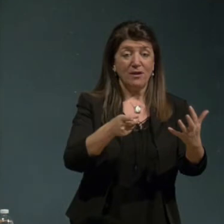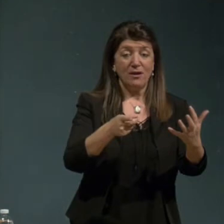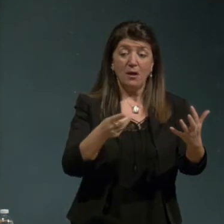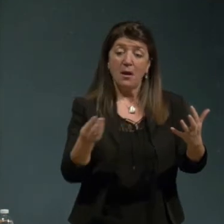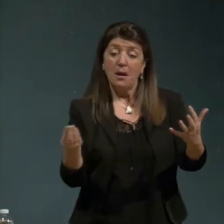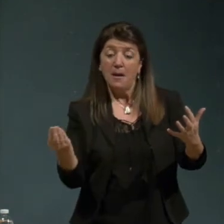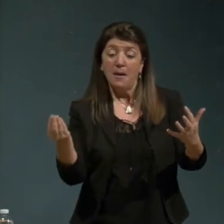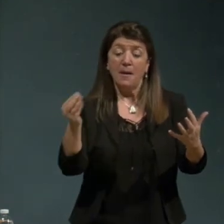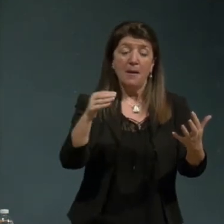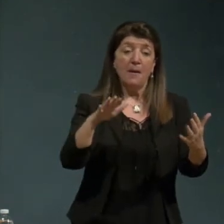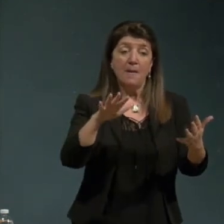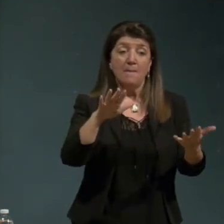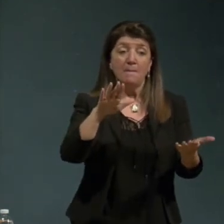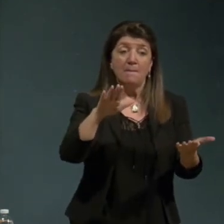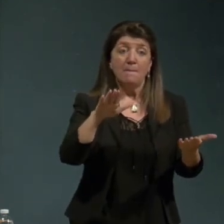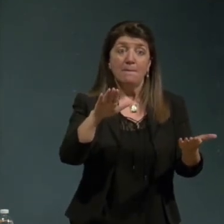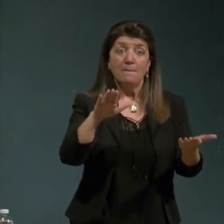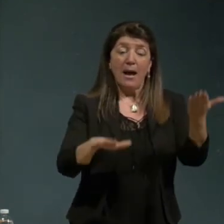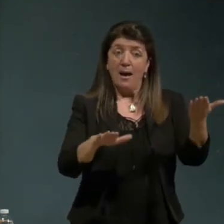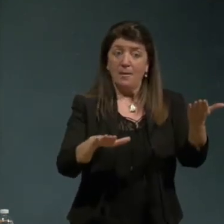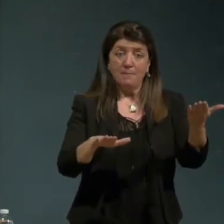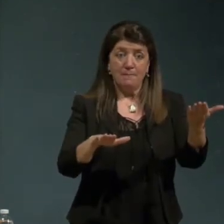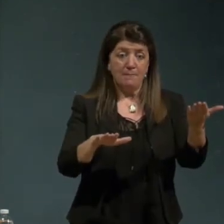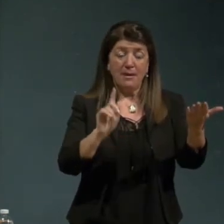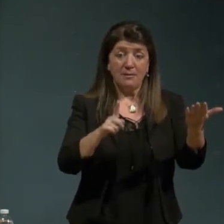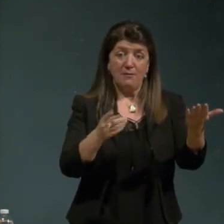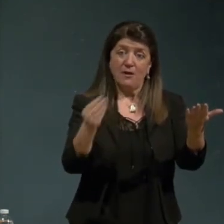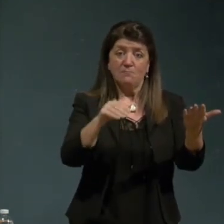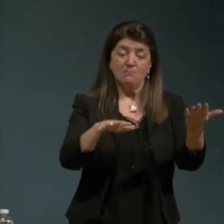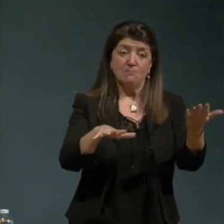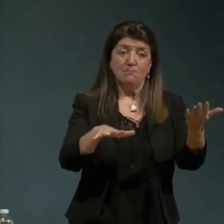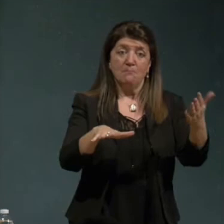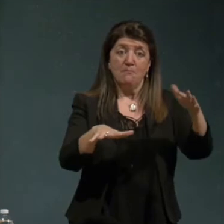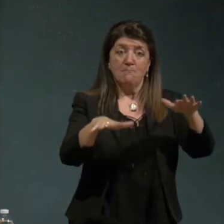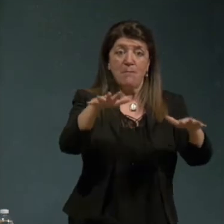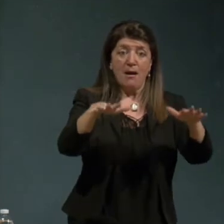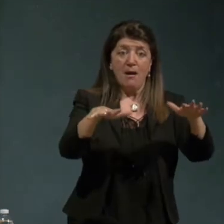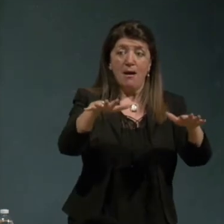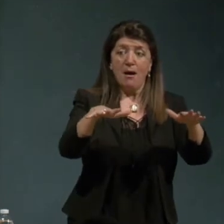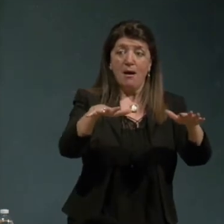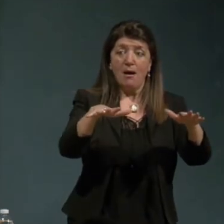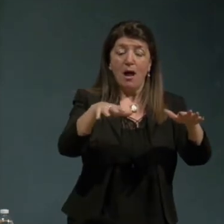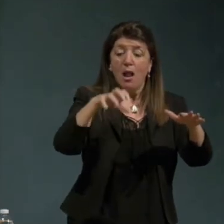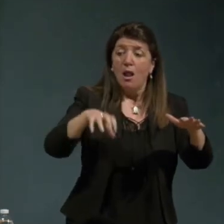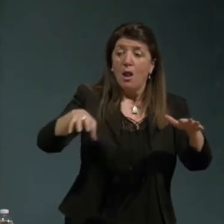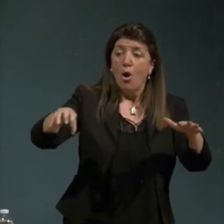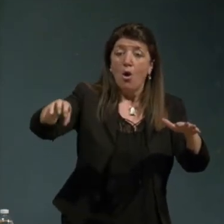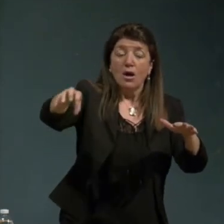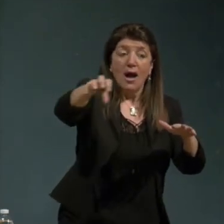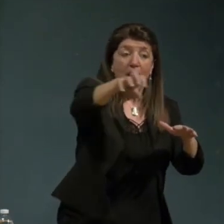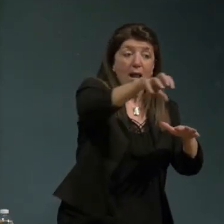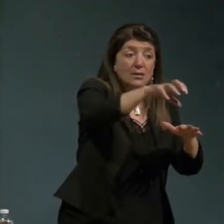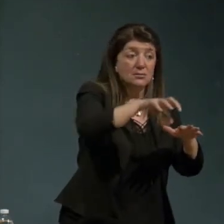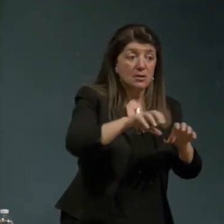la localizzazione diciamo più c'è mondiale più noi